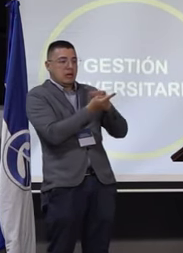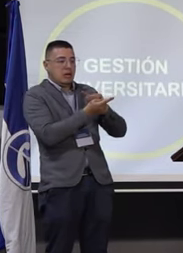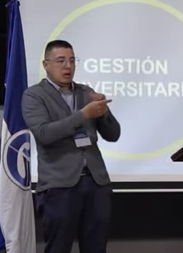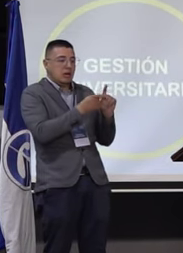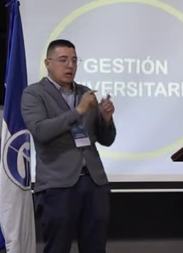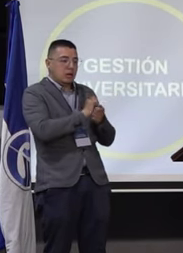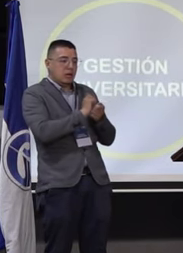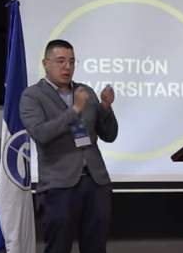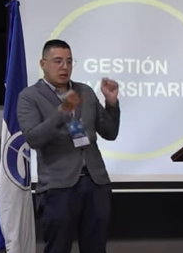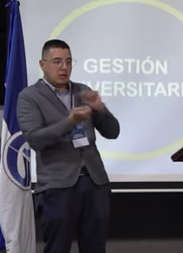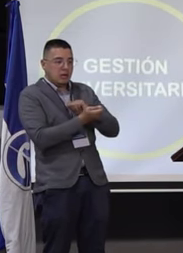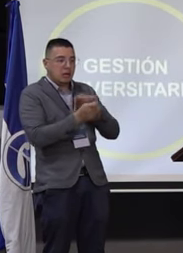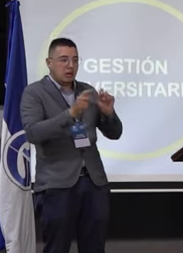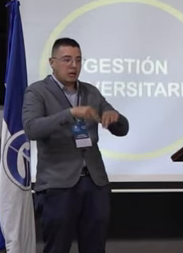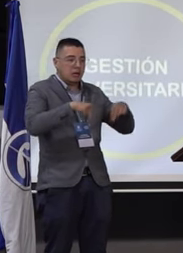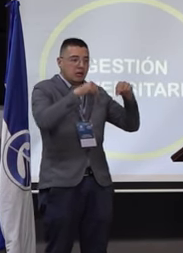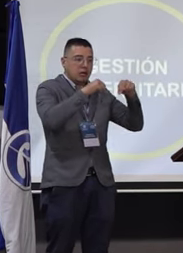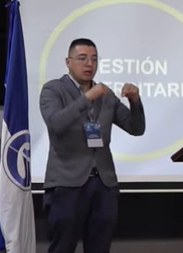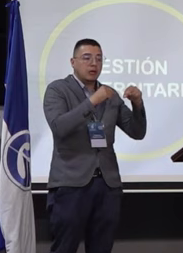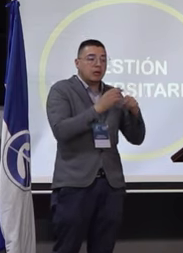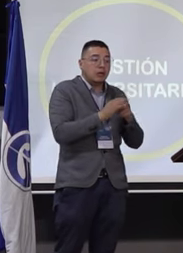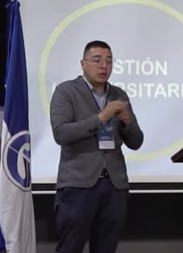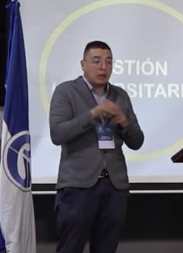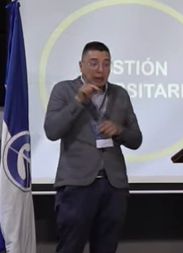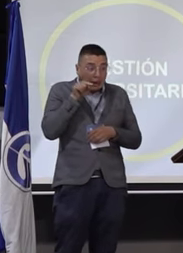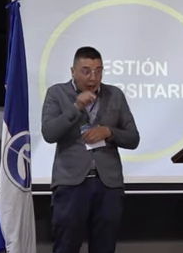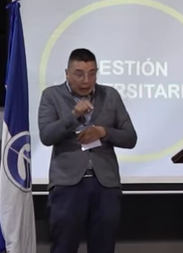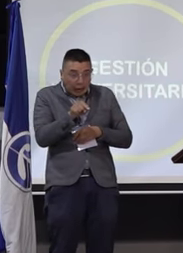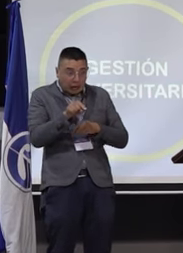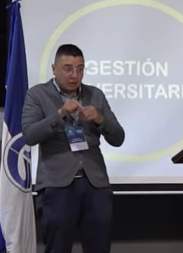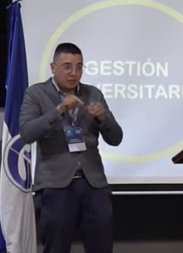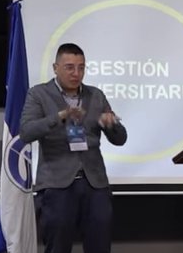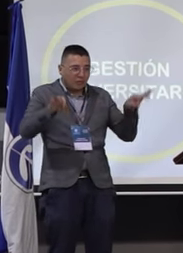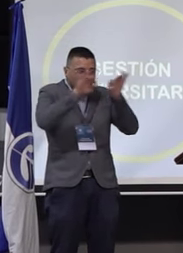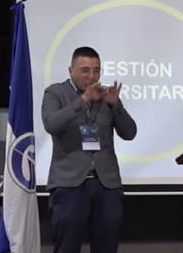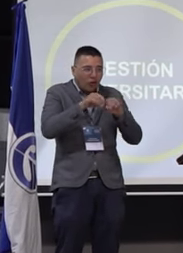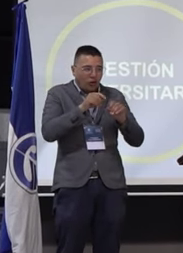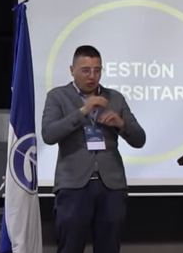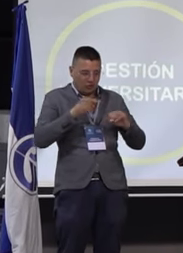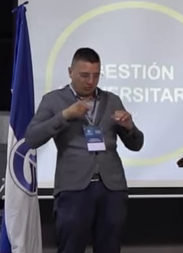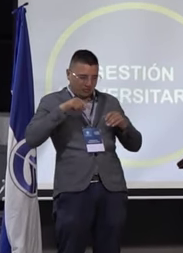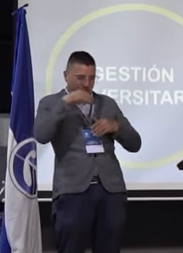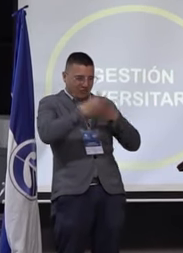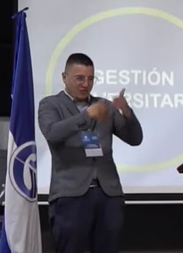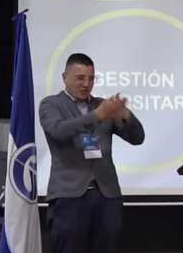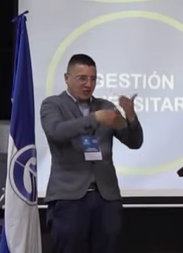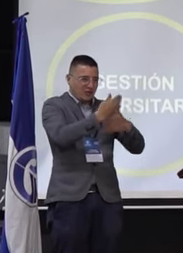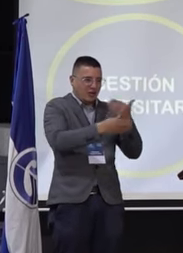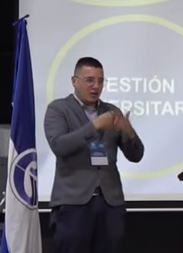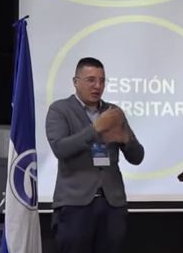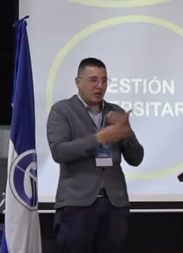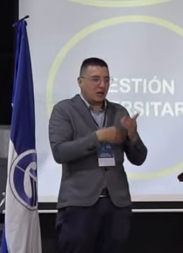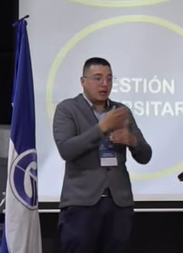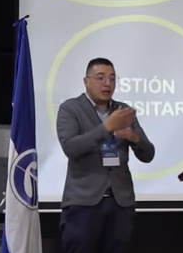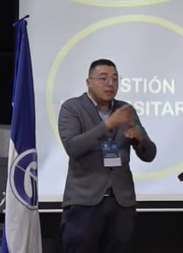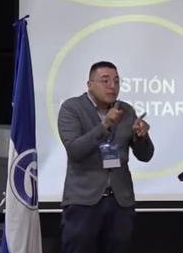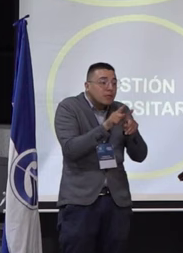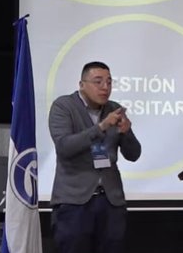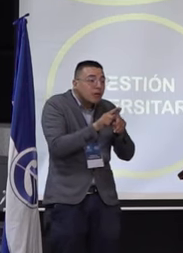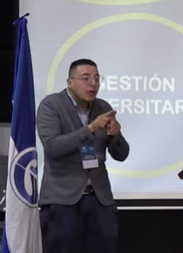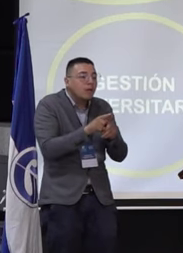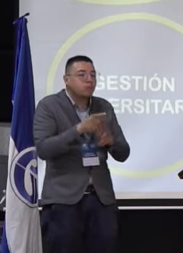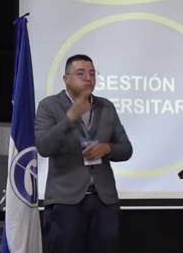sociedad y dentro de ese eje conductor aparecemos nosotros los egresados con un papel fundamental, pues quienes somos en últimas